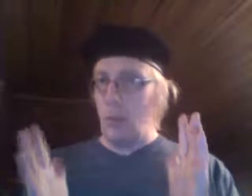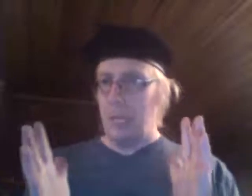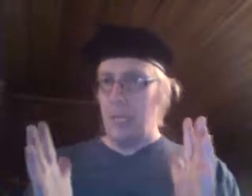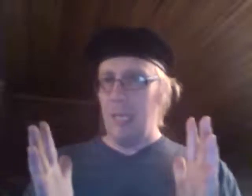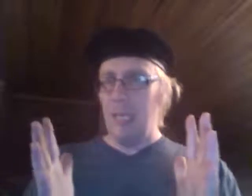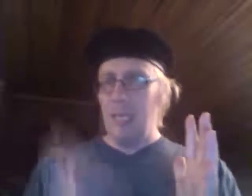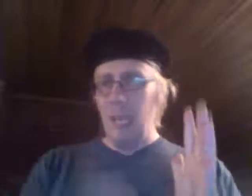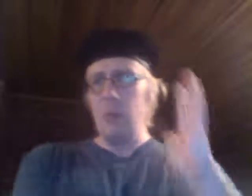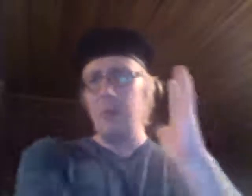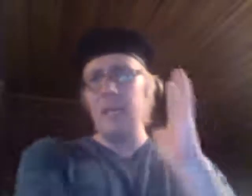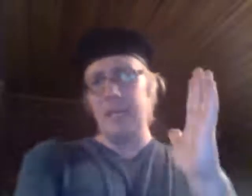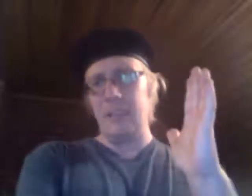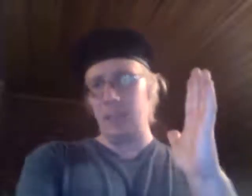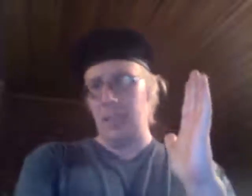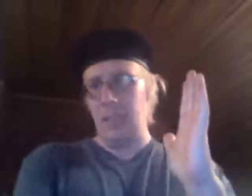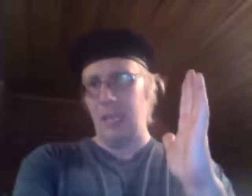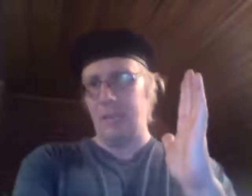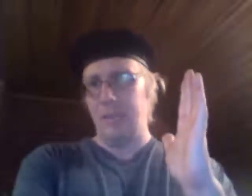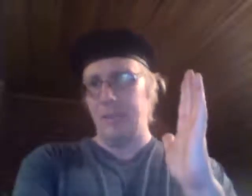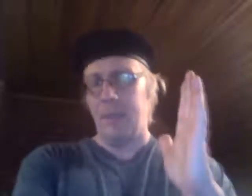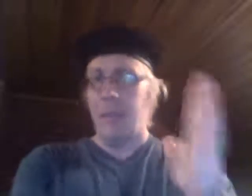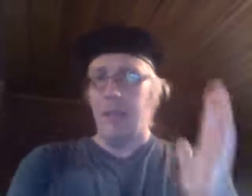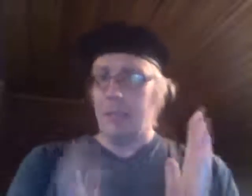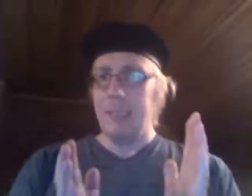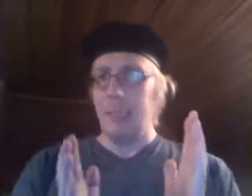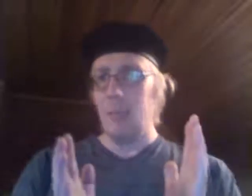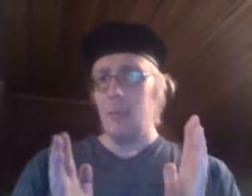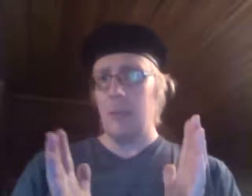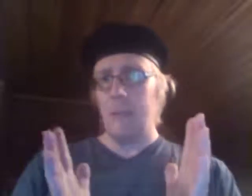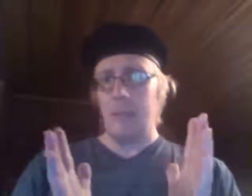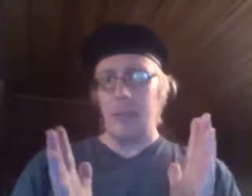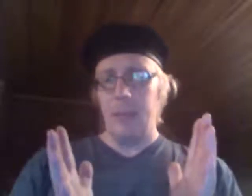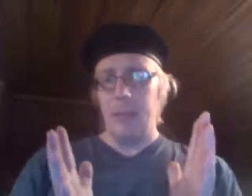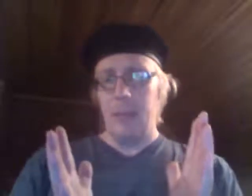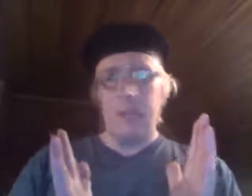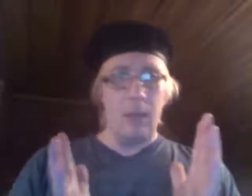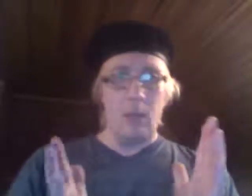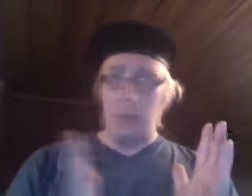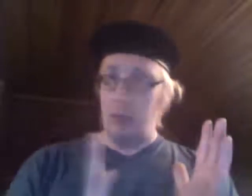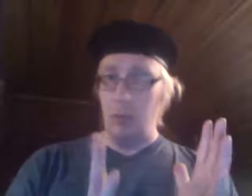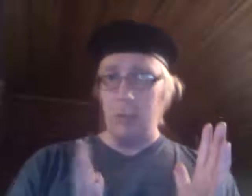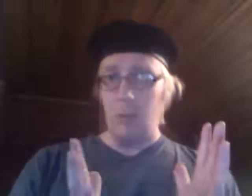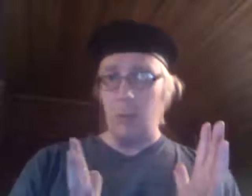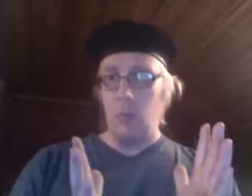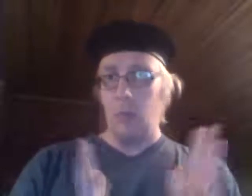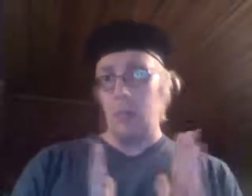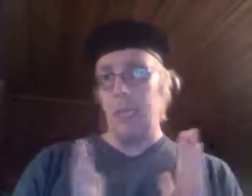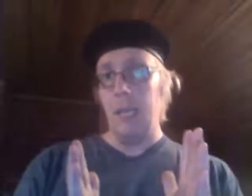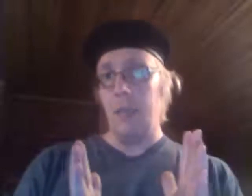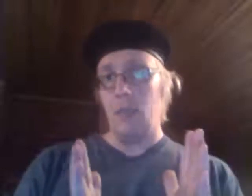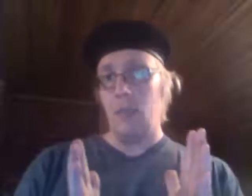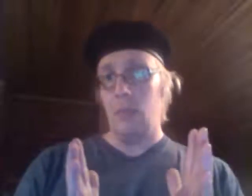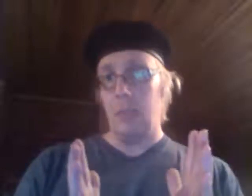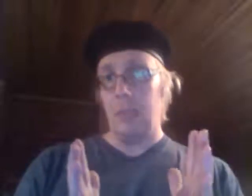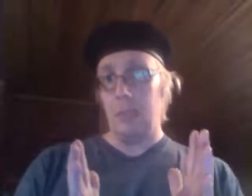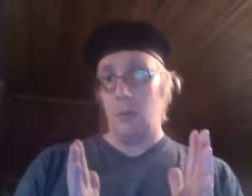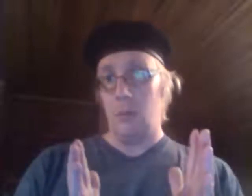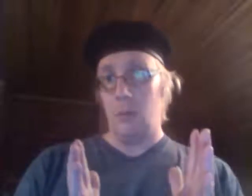Tämä on nyt mielenkiintoisen tilanteen. on nyt EU ja Suomessakin on puhuttu, miten ilmastonmuutosta pitäisi torjua.